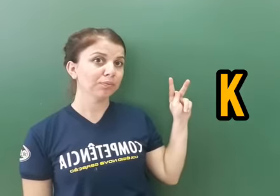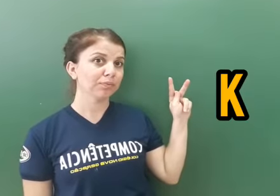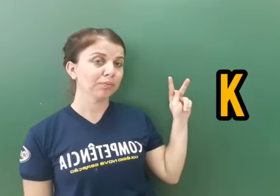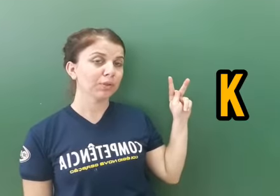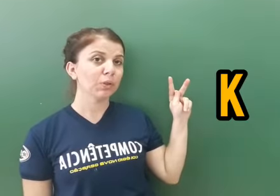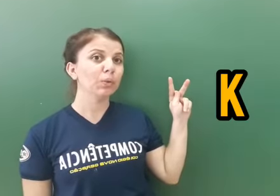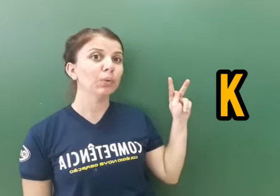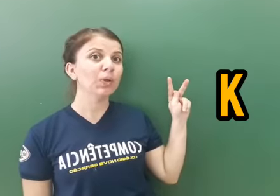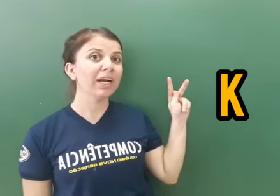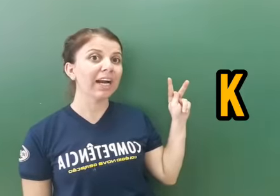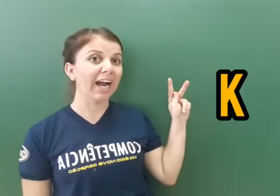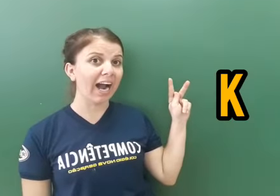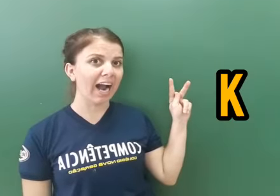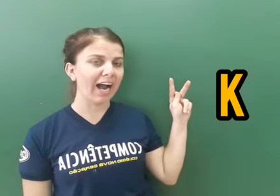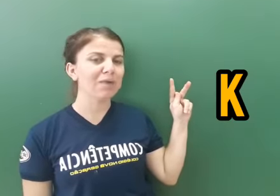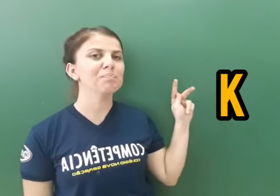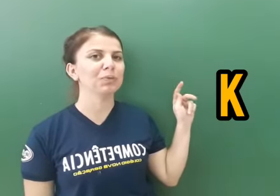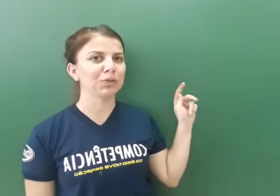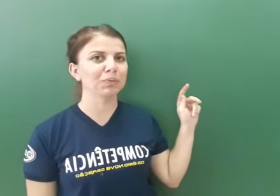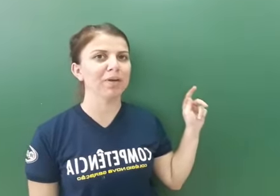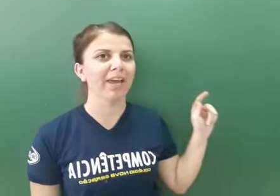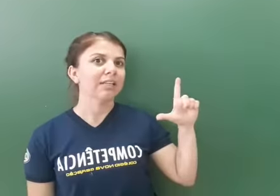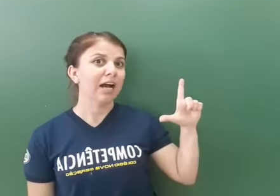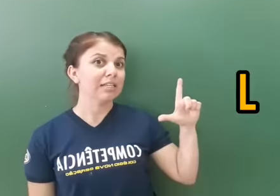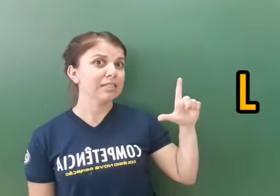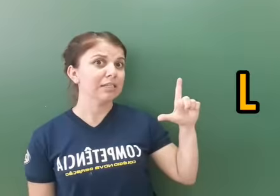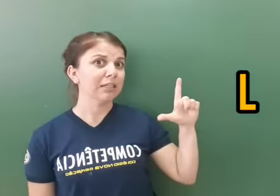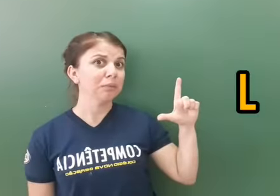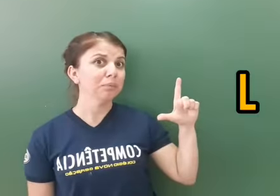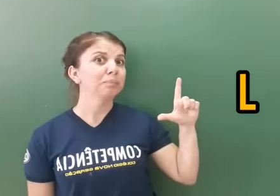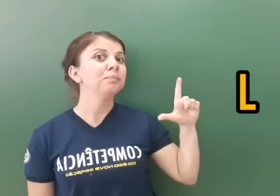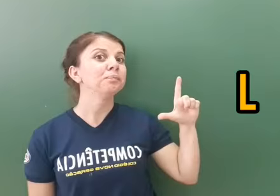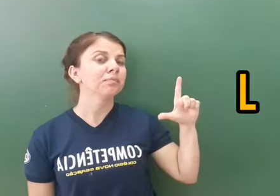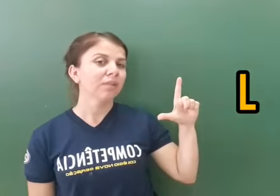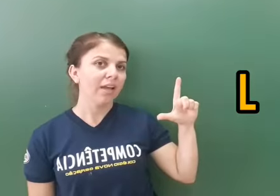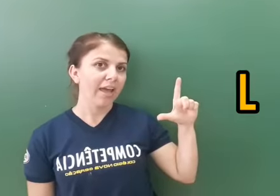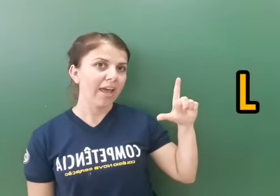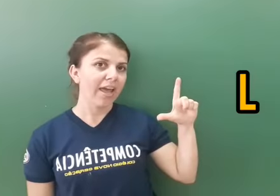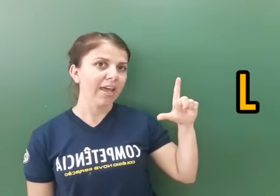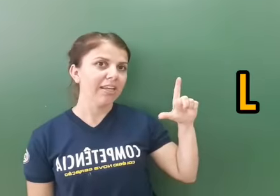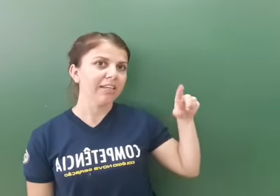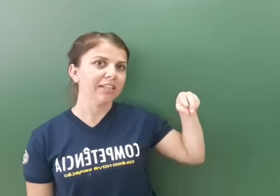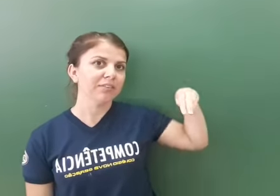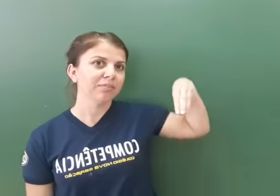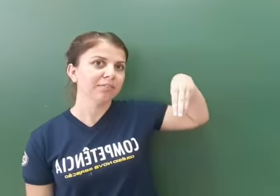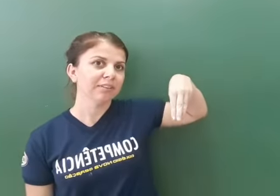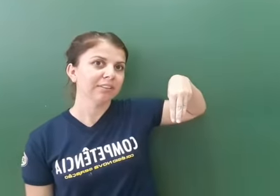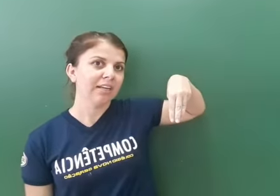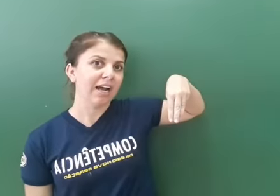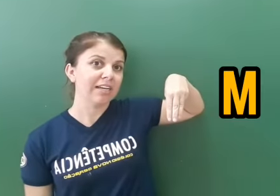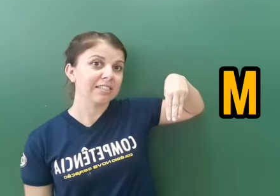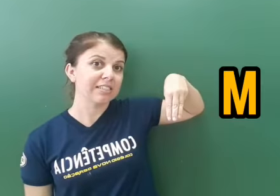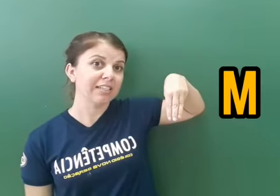Muito bem. Assim. L. Assim.